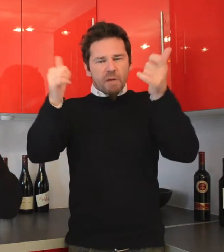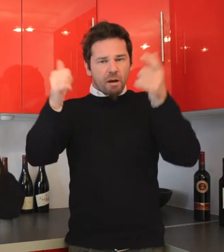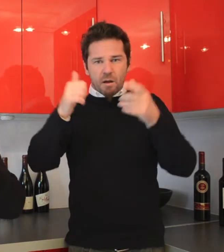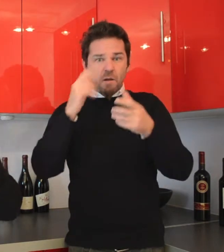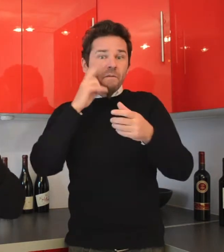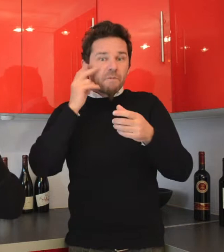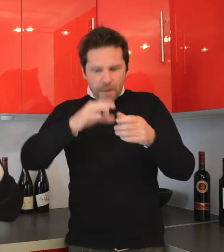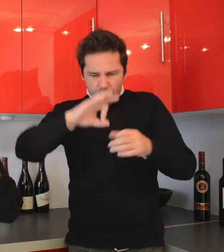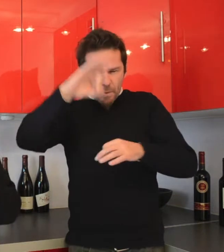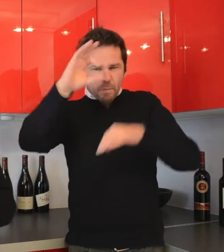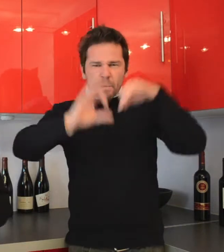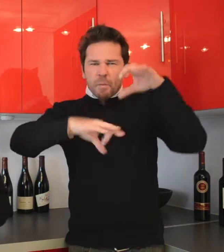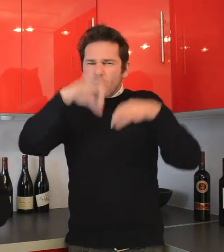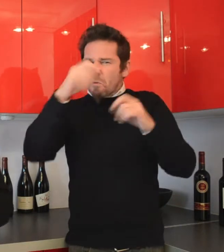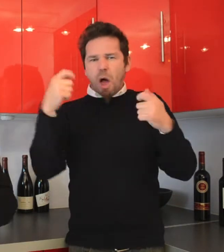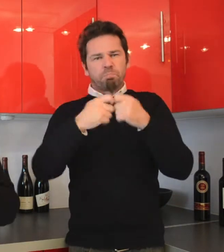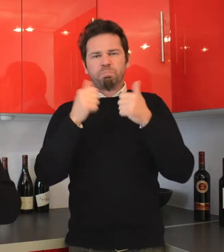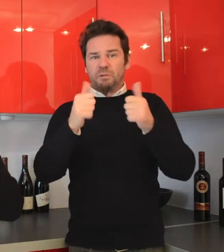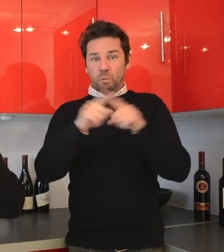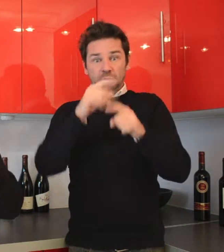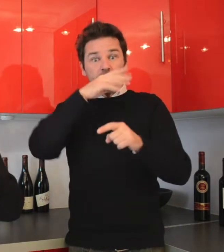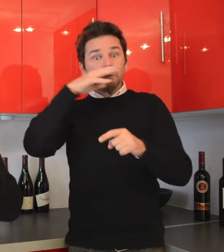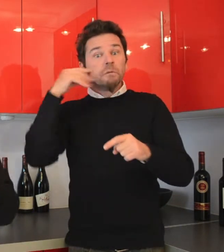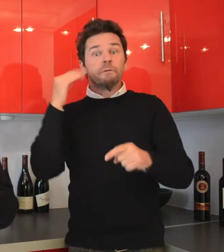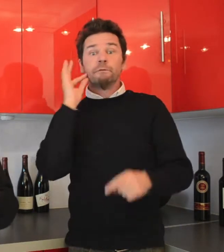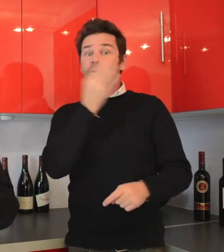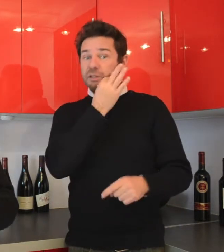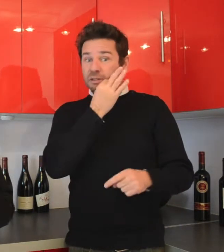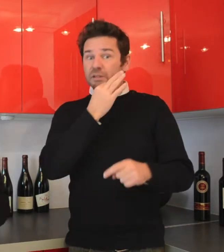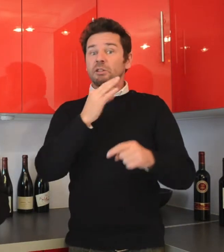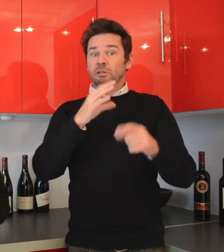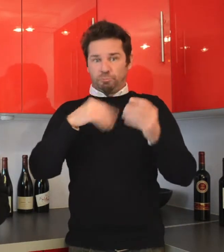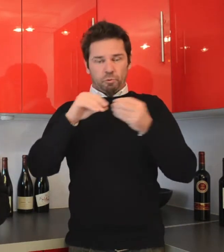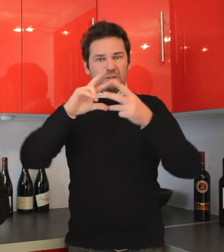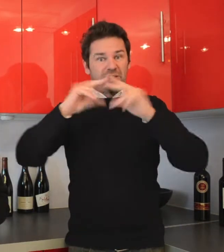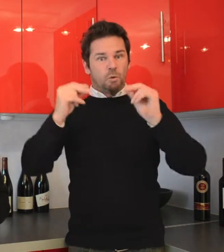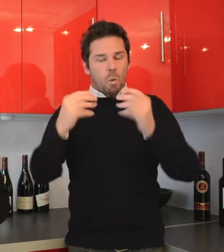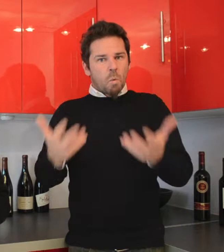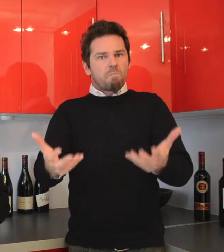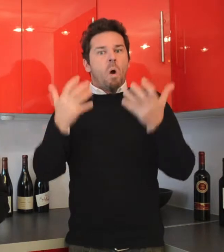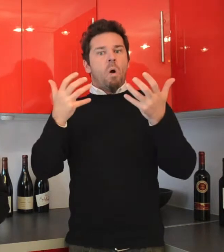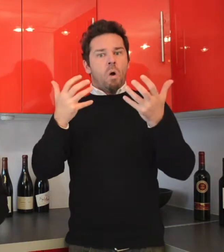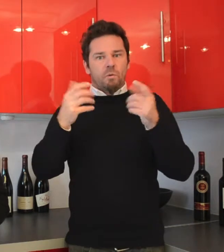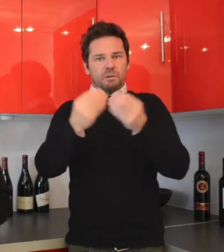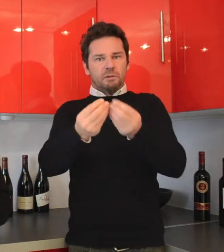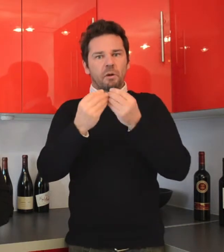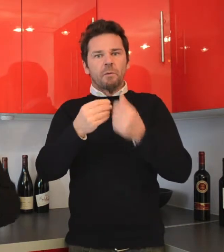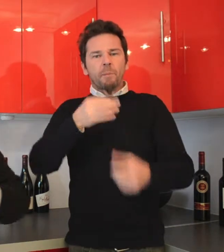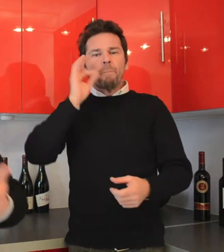ces arômes de fruits qu'on retrouve et le citron qui se met beaucoup en avant, qui donne aussi beaucoup de longueur au vin. Ça reste